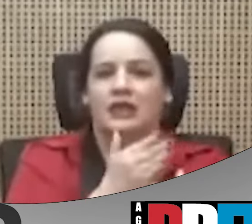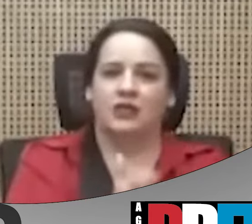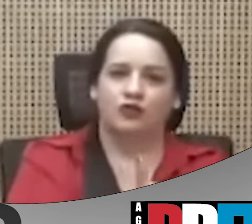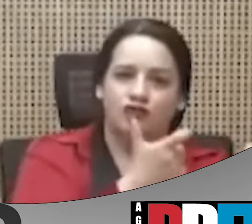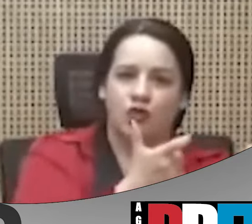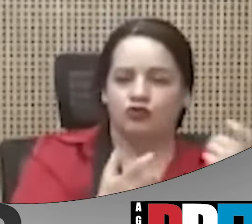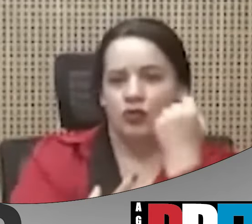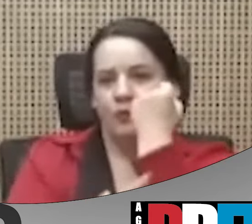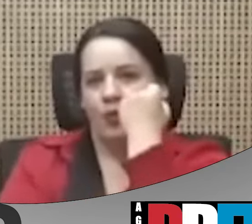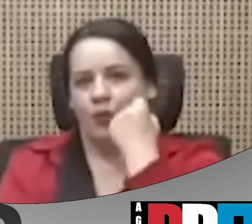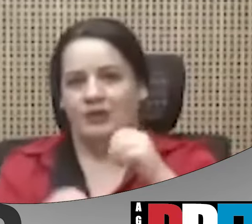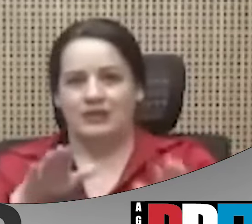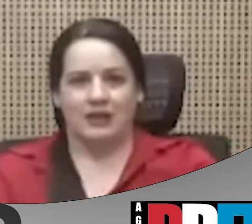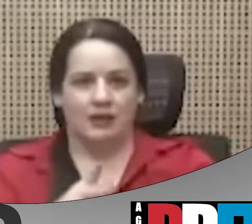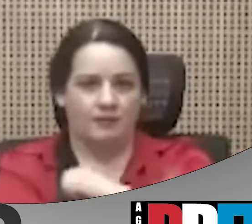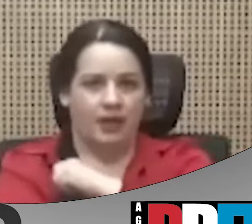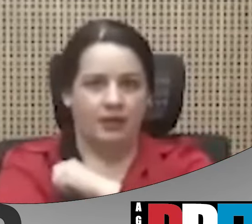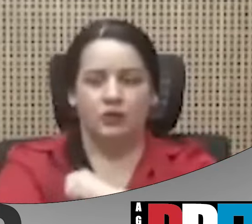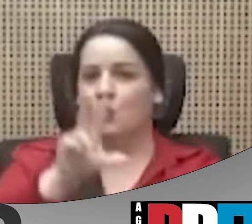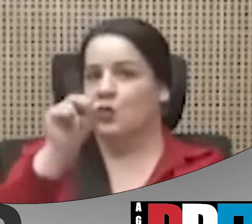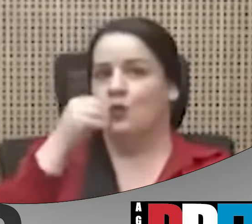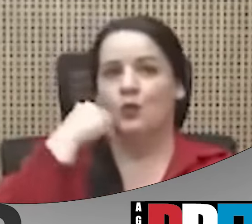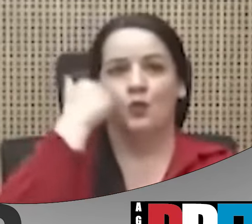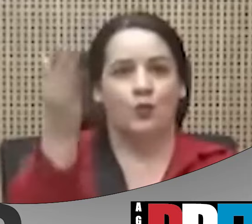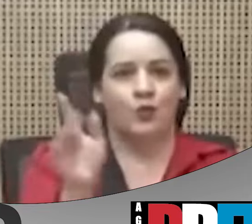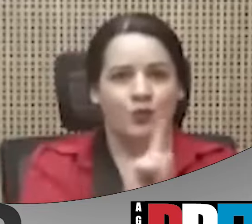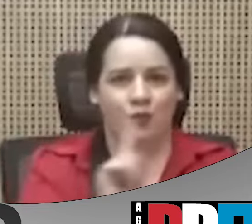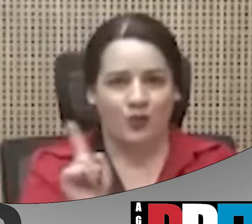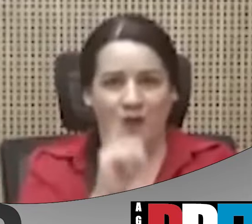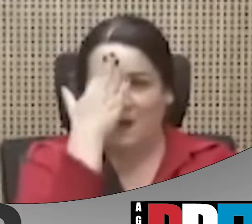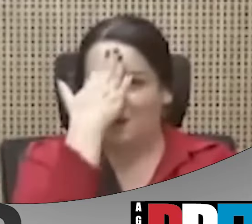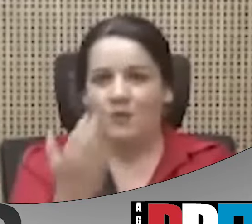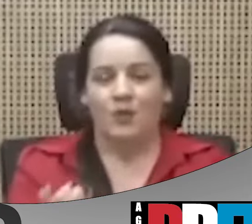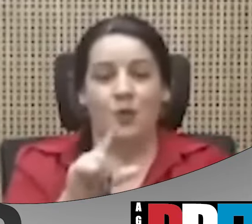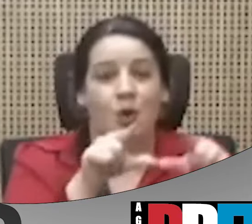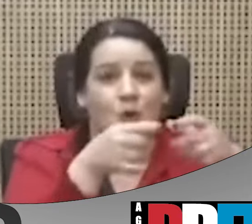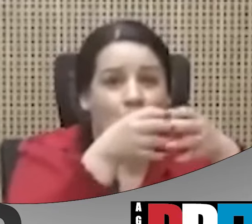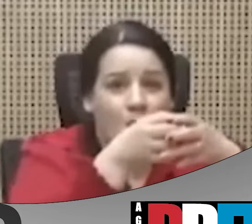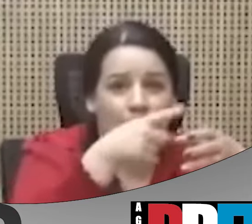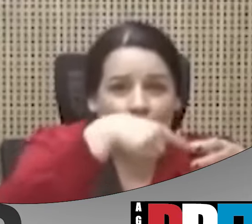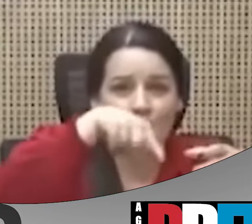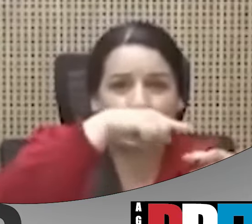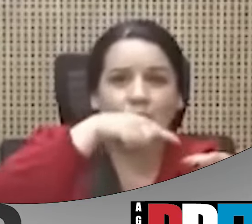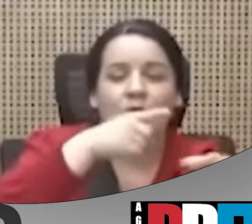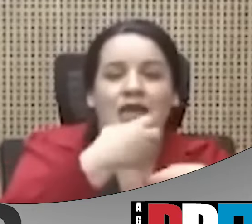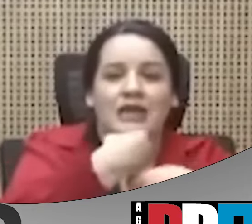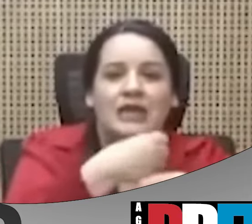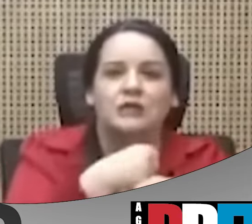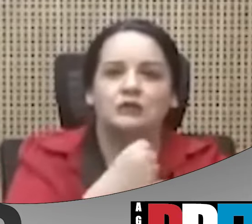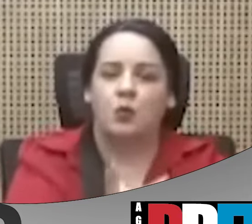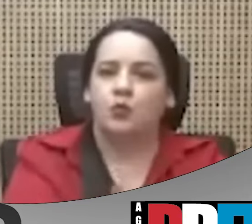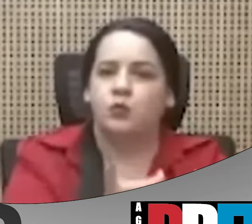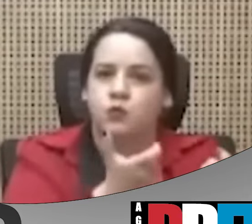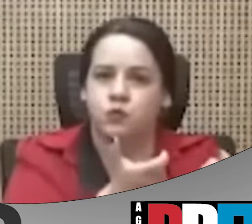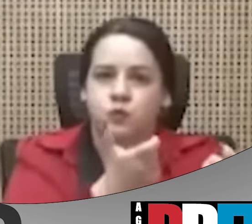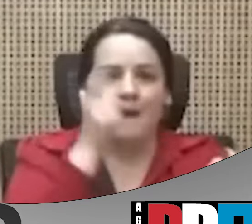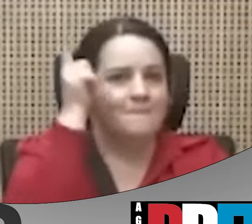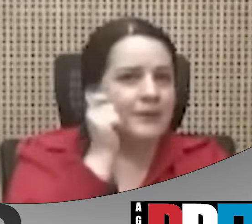pobres aquí en el país. Pero no va a ser fácil, porque el grupito que creó estas jugosas pensiones